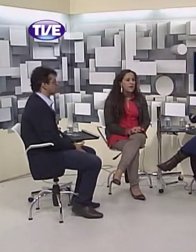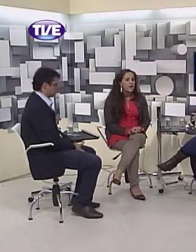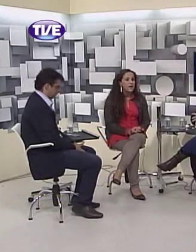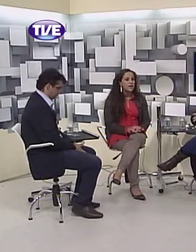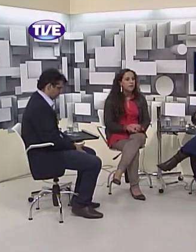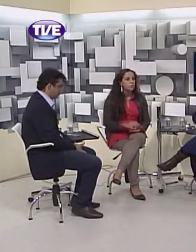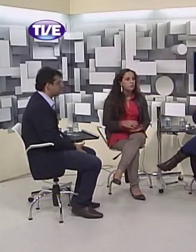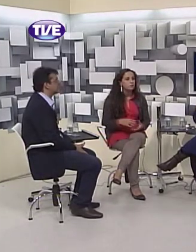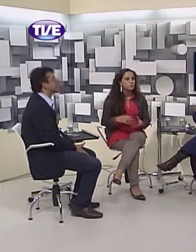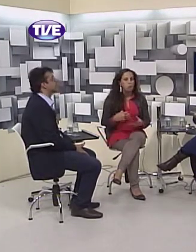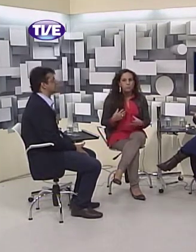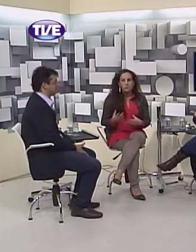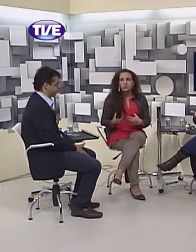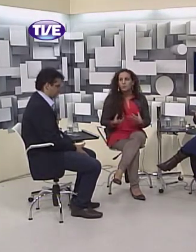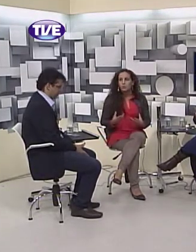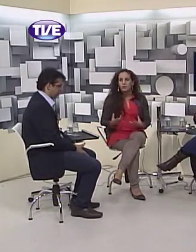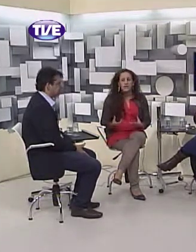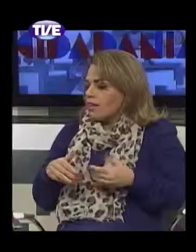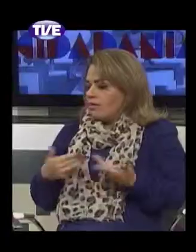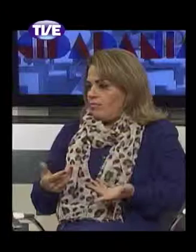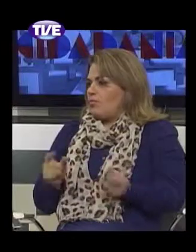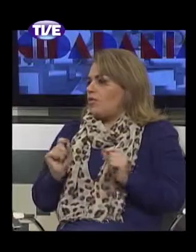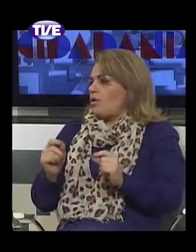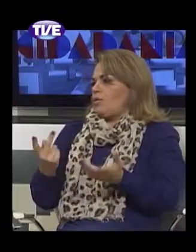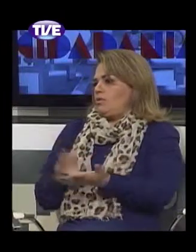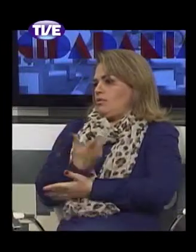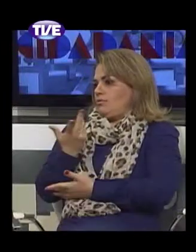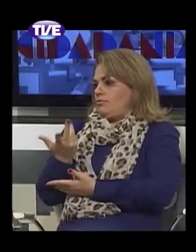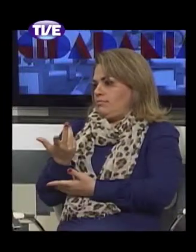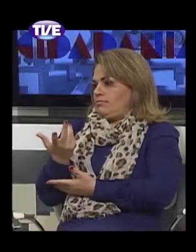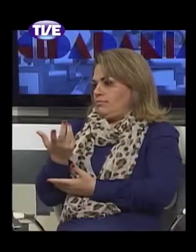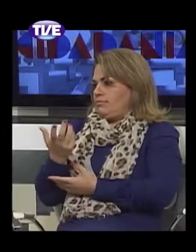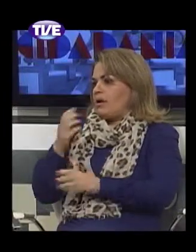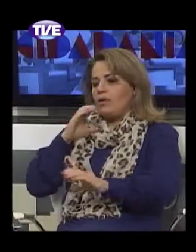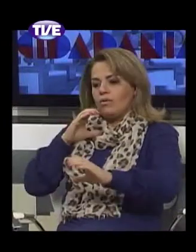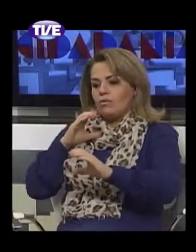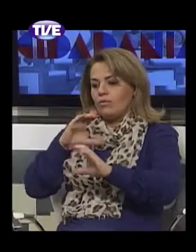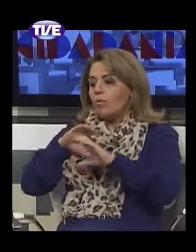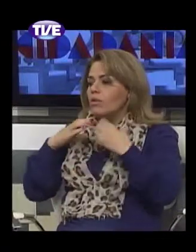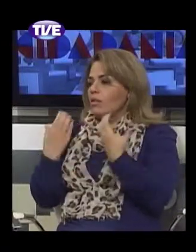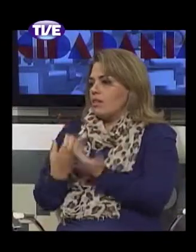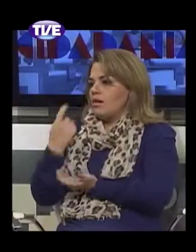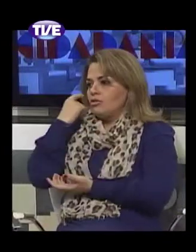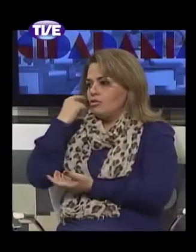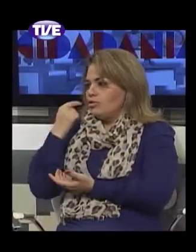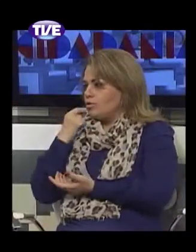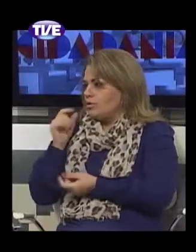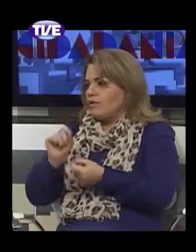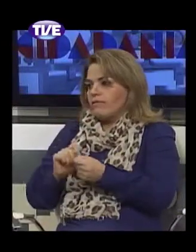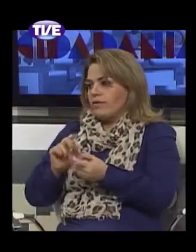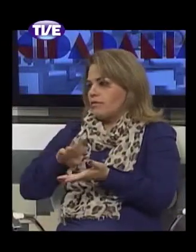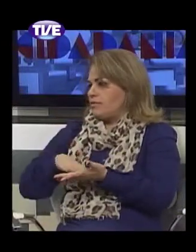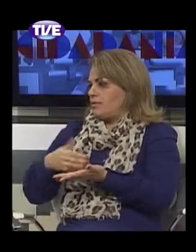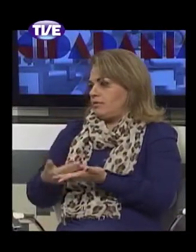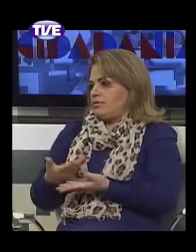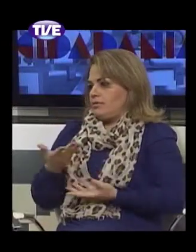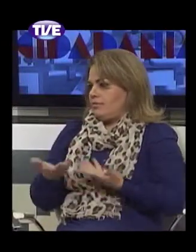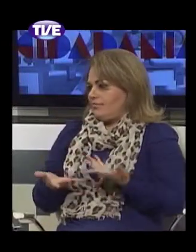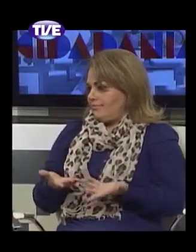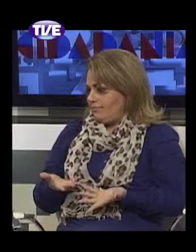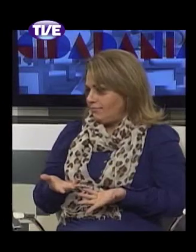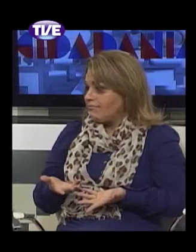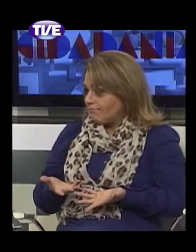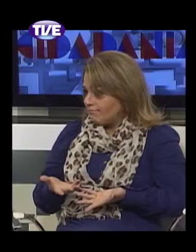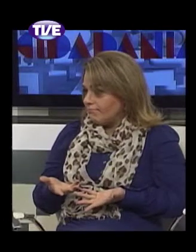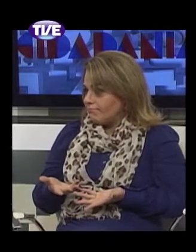língua e acabou que os próprios, a comunidade surda acabou fazendo essa tradução. Então, eu acho que nesses momentos, quando essa